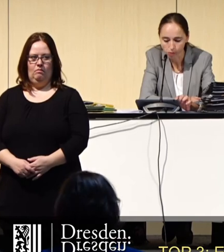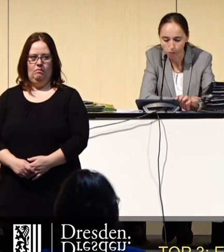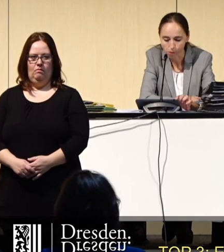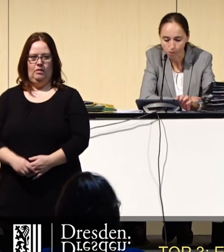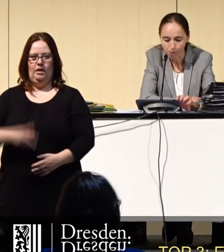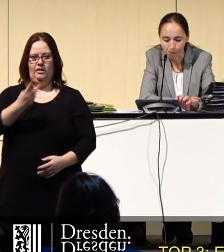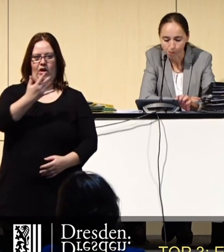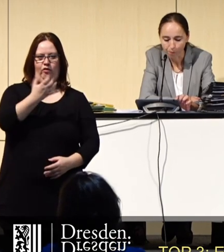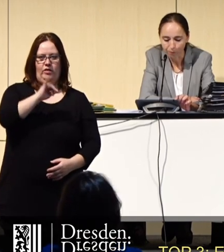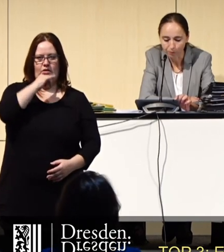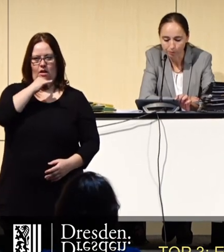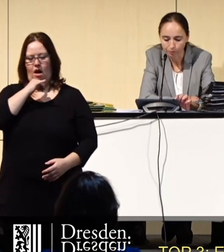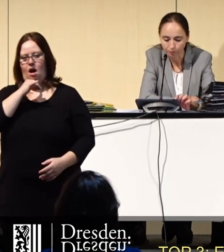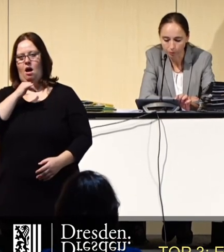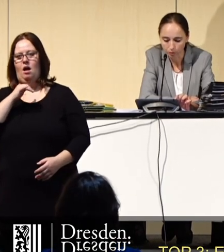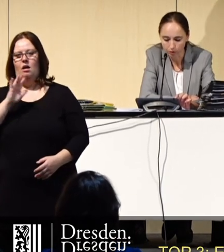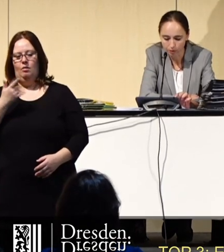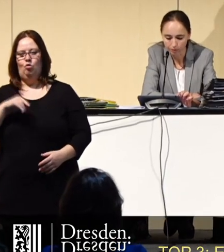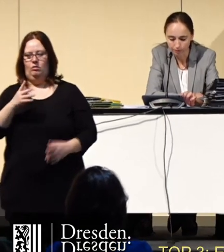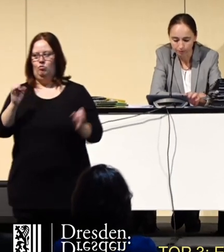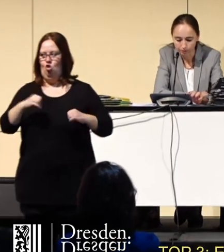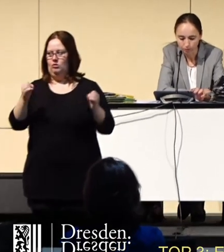52 Jahre, keine 9-14-Teilung, damit zu beschlossen. beschlossen.-15-Teilung. 30 Jahre,-14- Bitte Aber-Teilung Schön